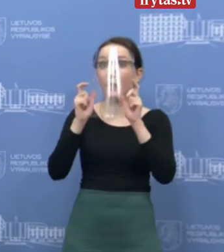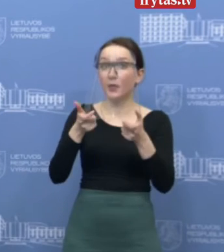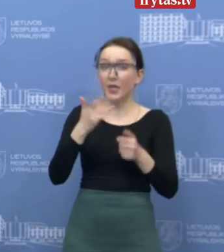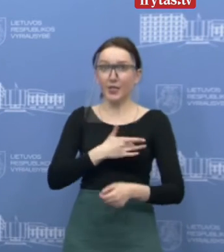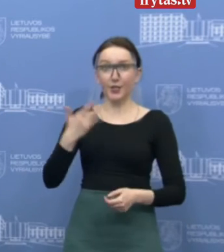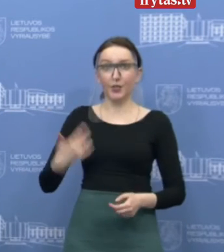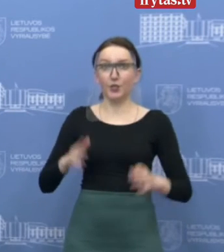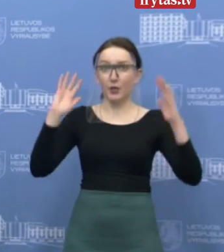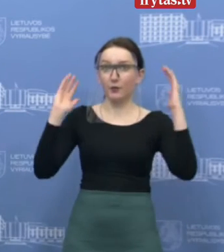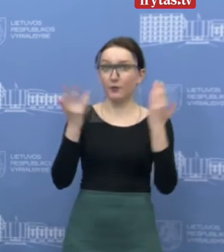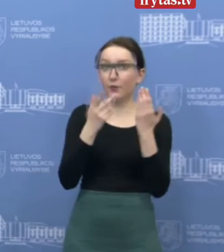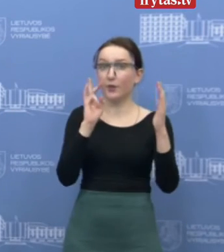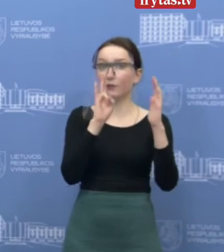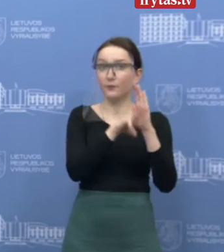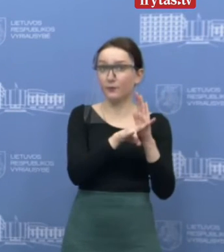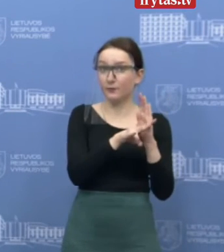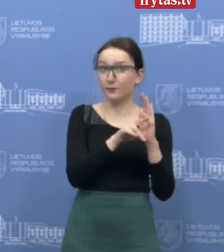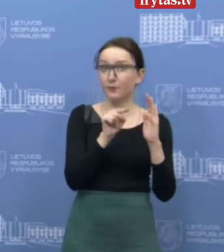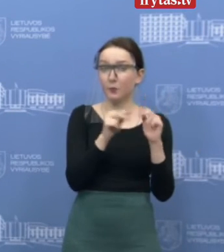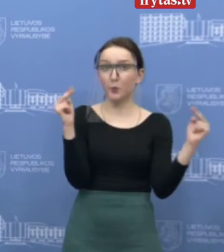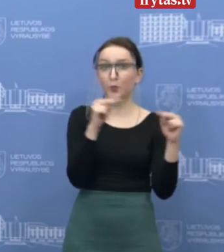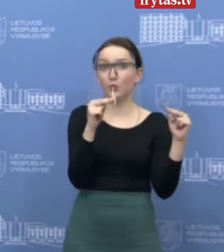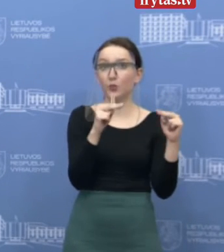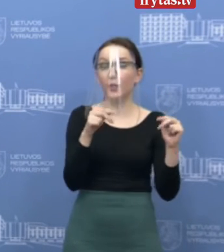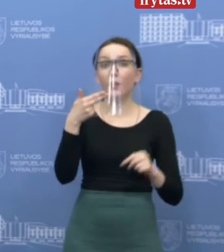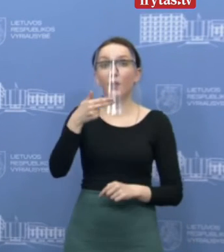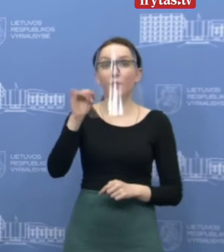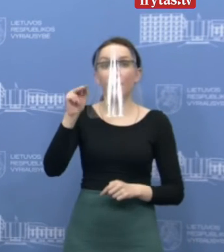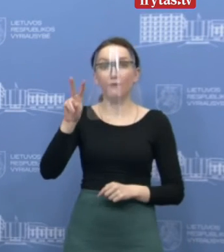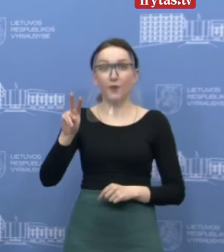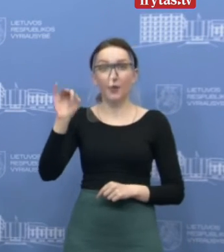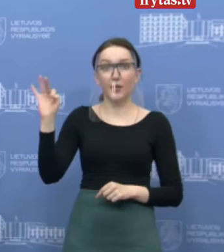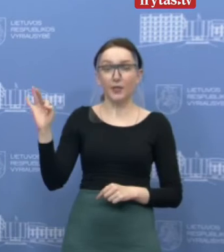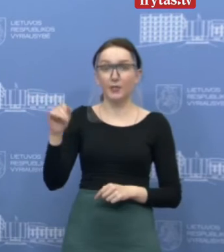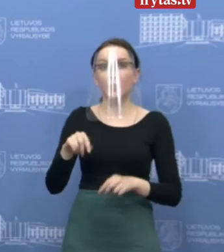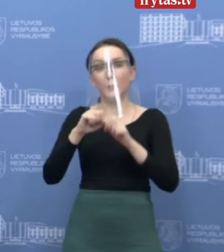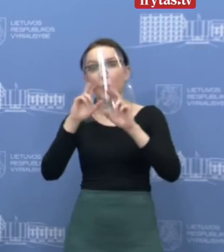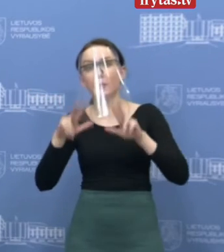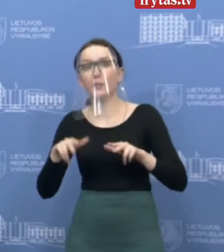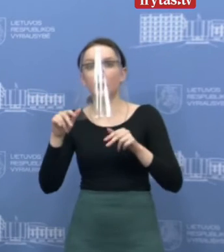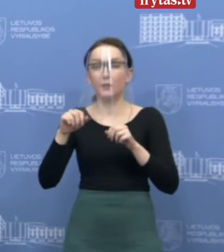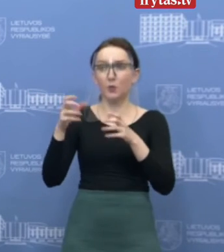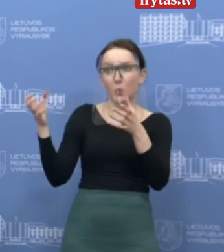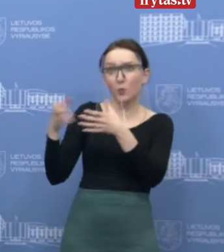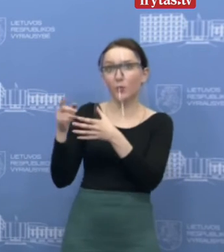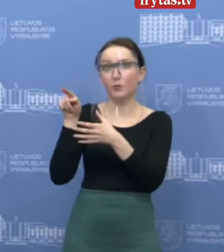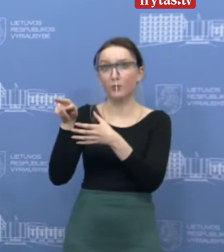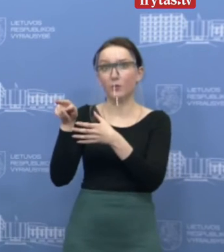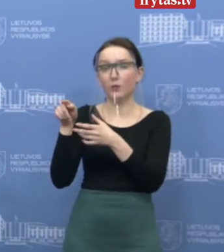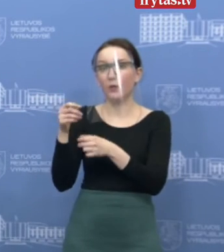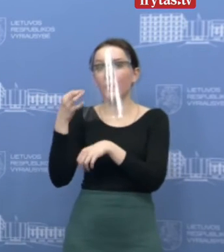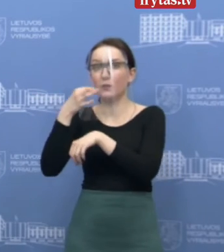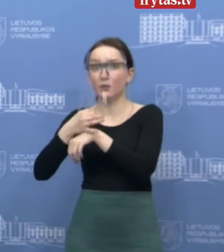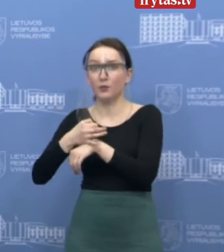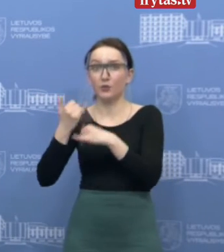griežtasą vizoliaciją šiandienai dienai prižiūri NVSC specialistai, būtent kvalifikuotas personalas, ir